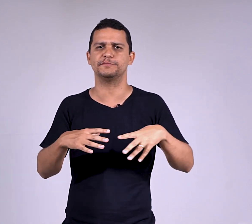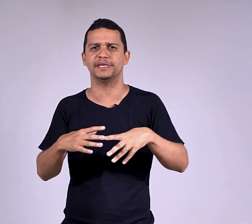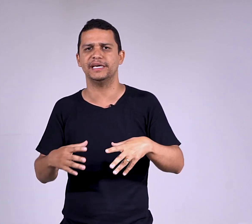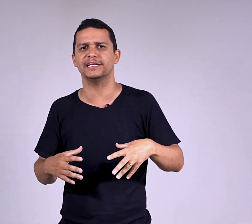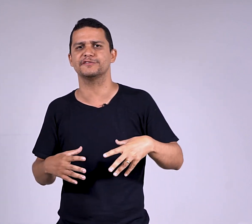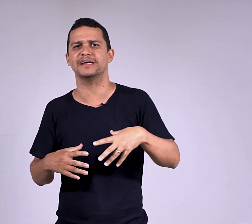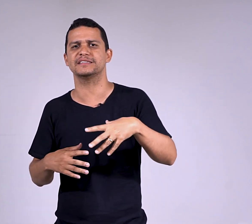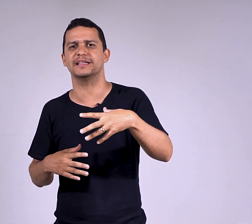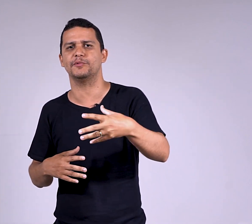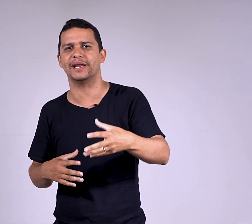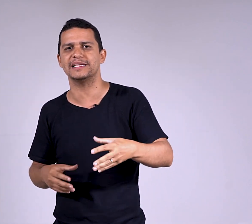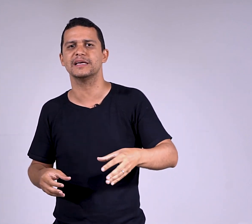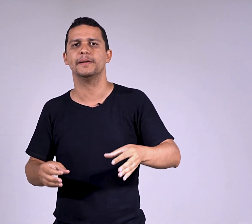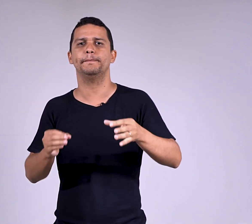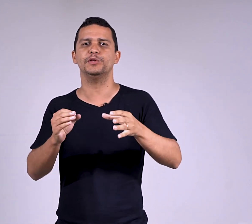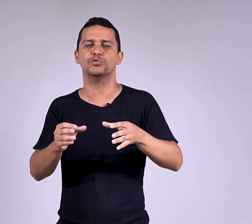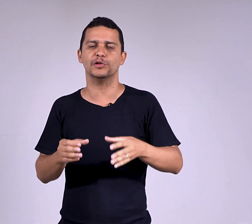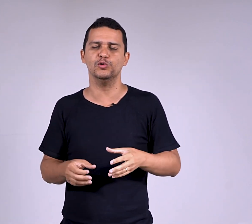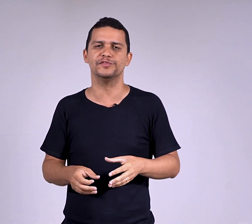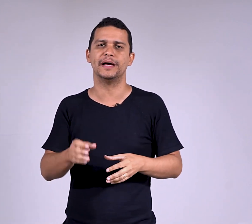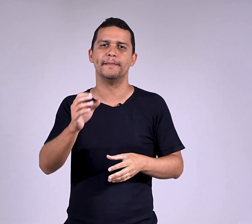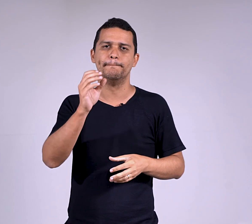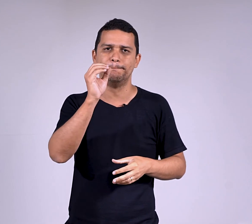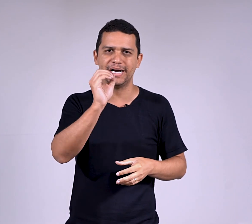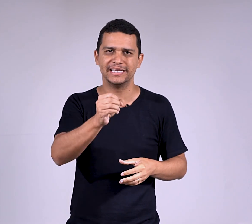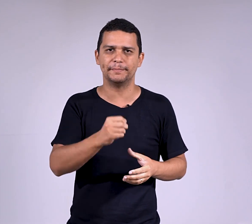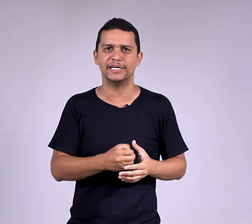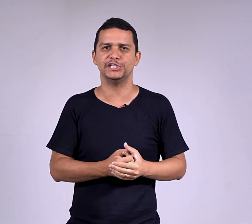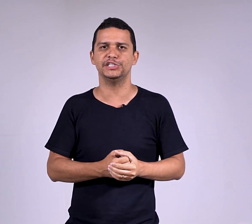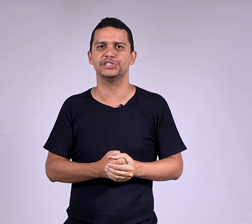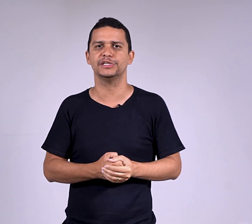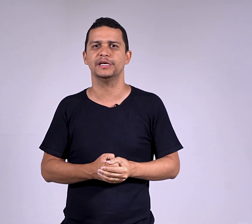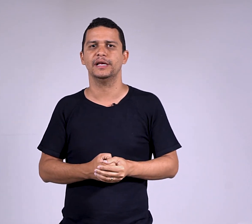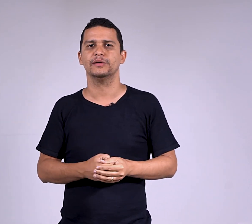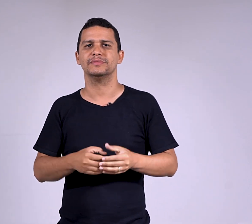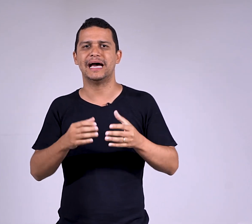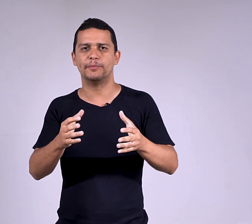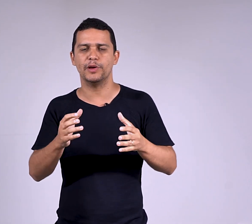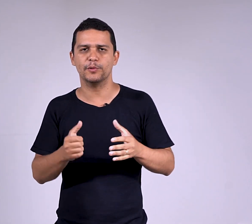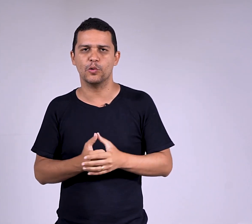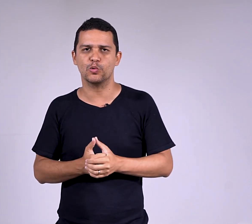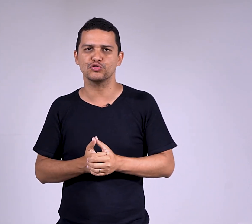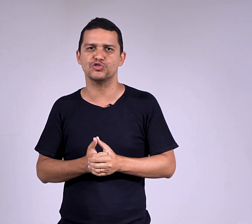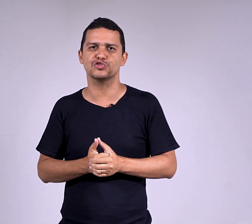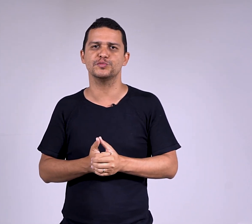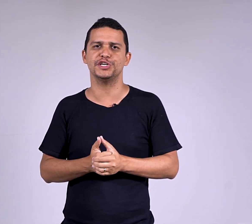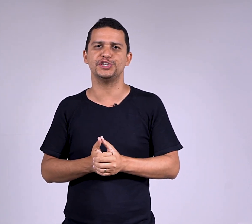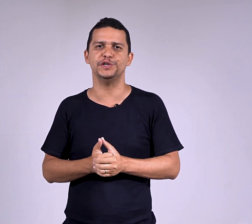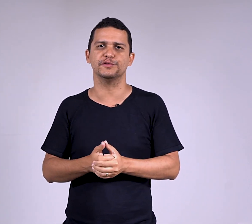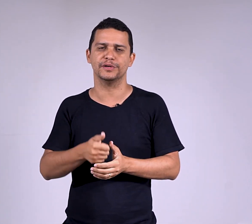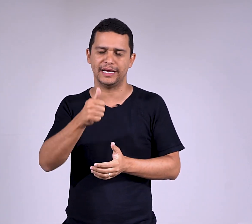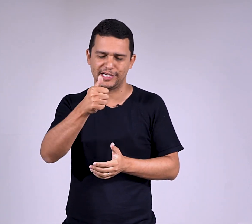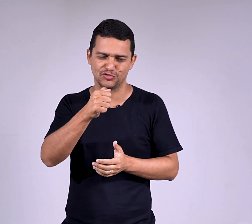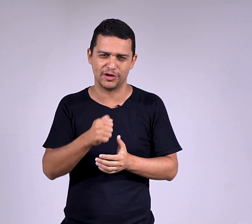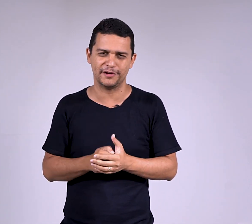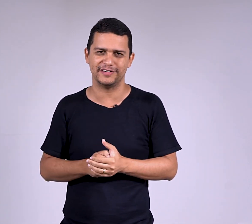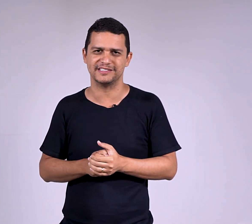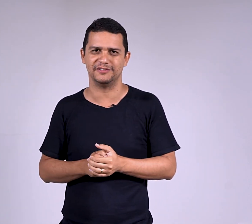pequenas, frases elaboradas. Pintou a dúvida? Manda pra gente. WM Concurso, nosso objetivo é a sua aprovação.